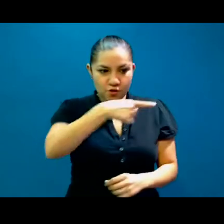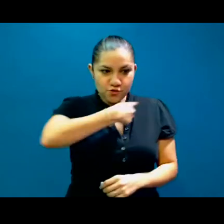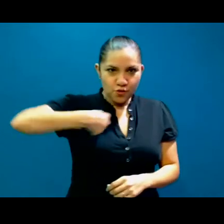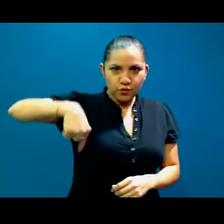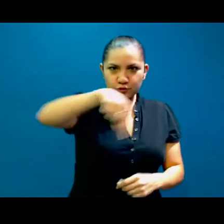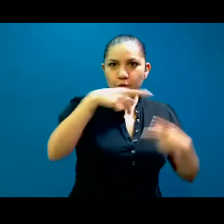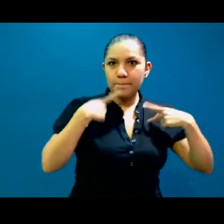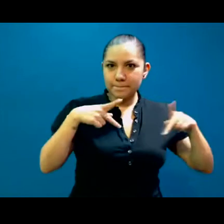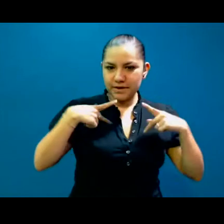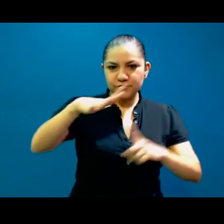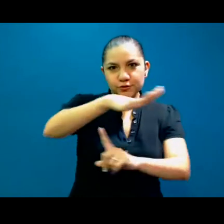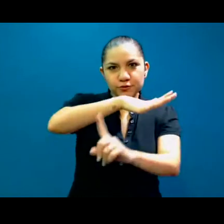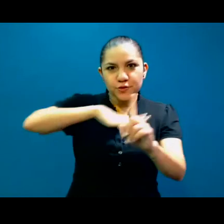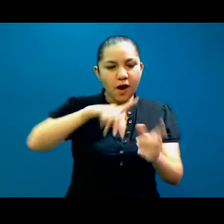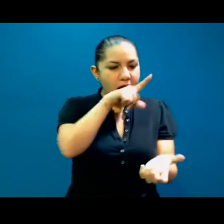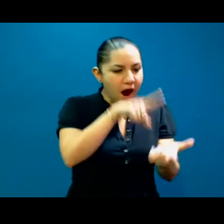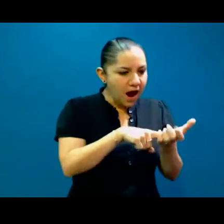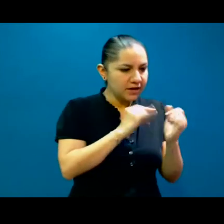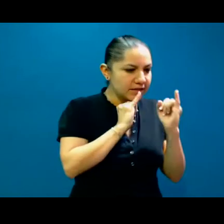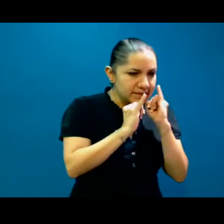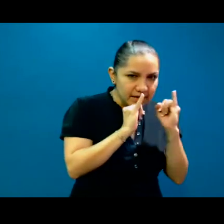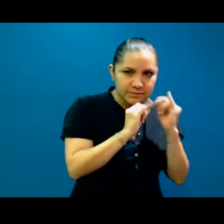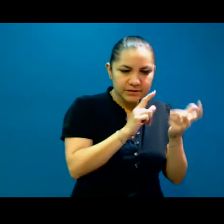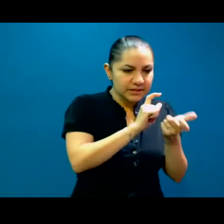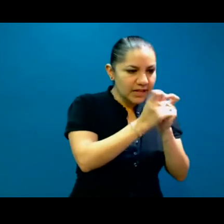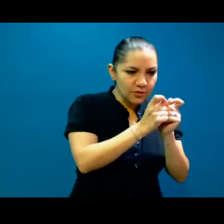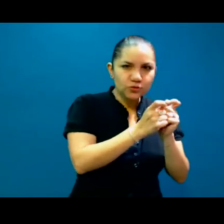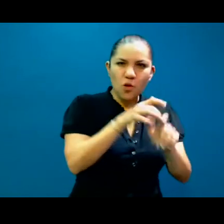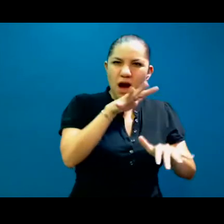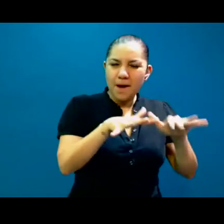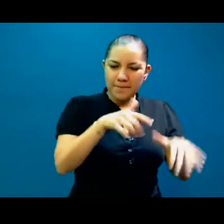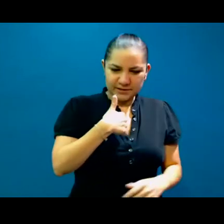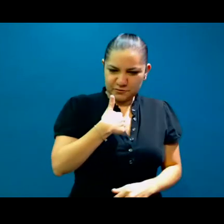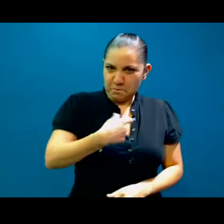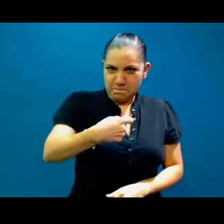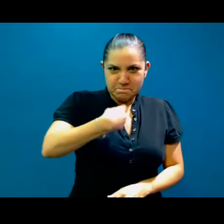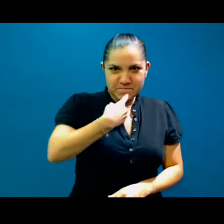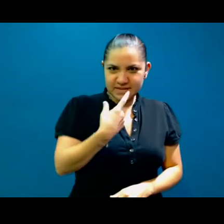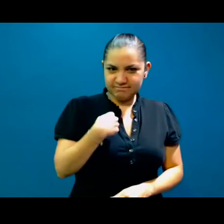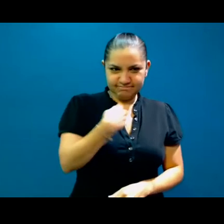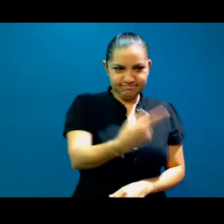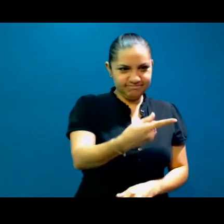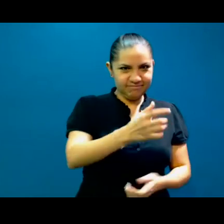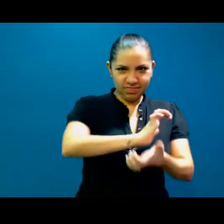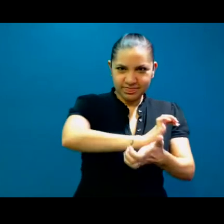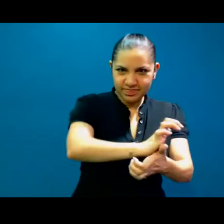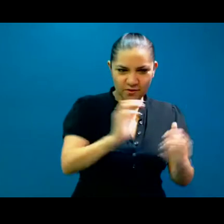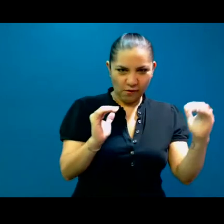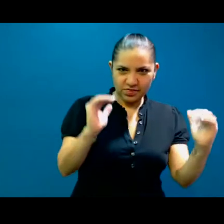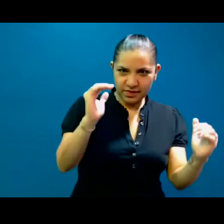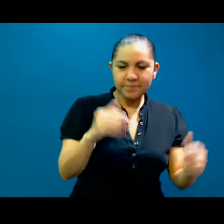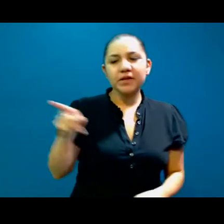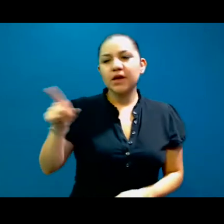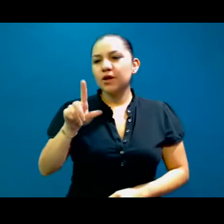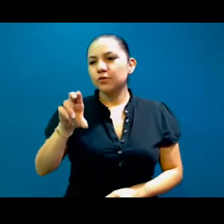profesionales o que nosotros como profesionales mismos tenemos hacia nosotros, a nuestros colegas. El estudio que hizo Luciles acerca